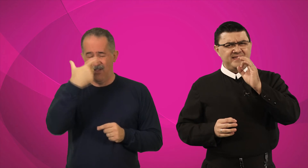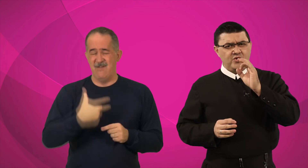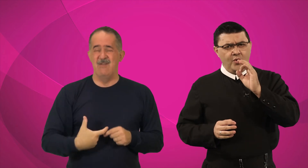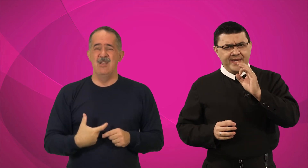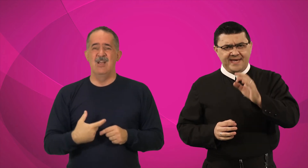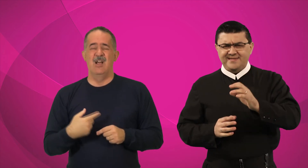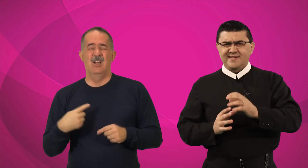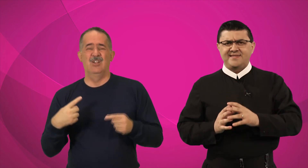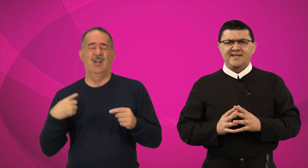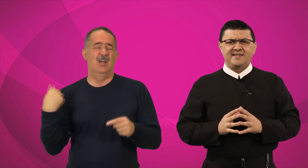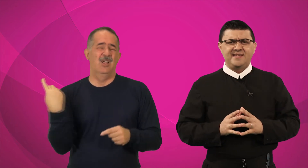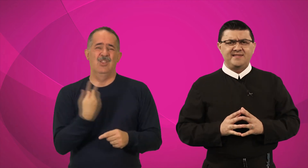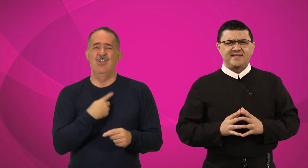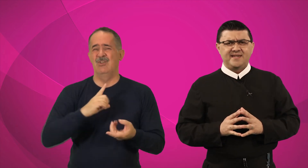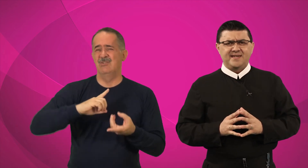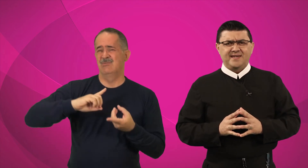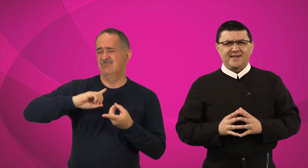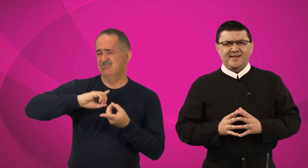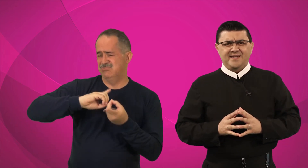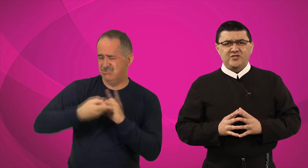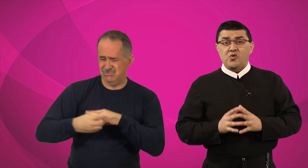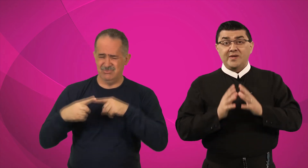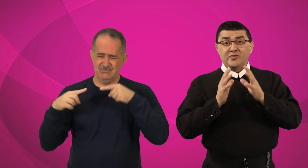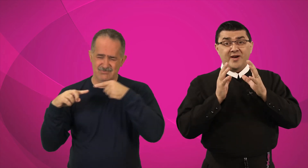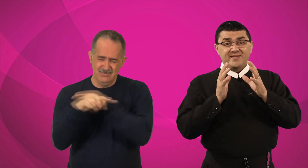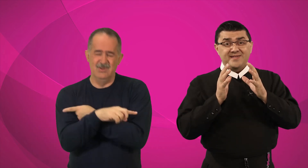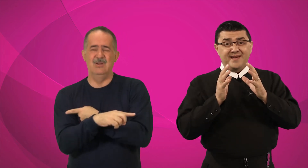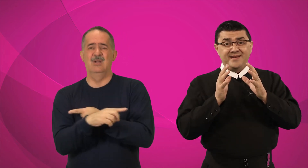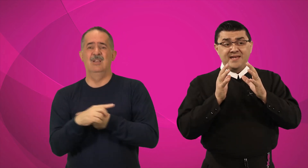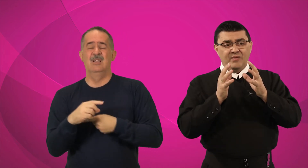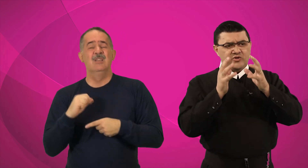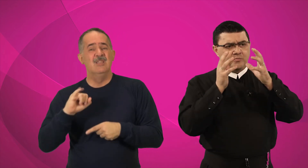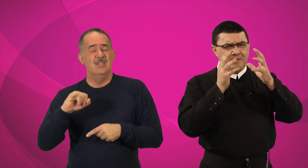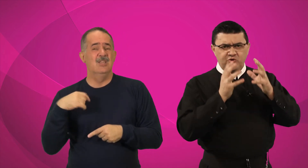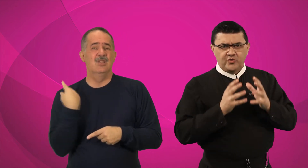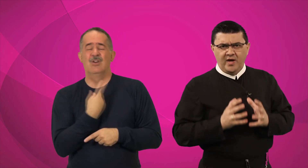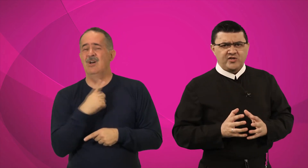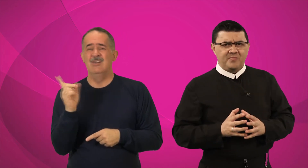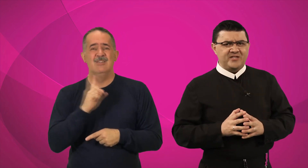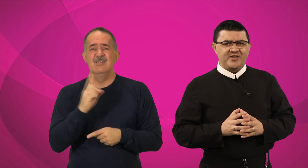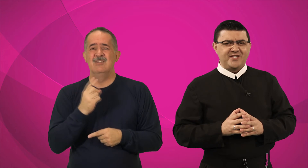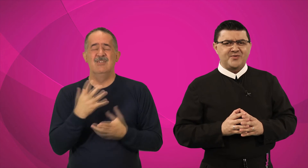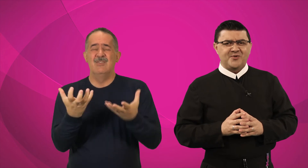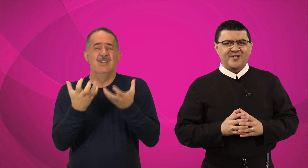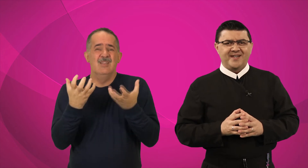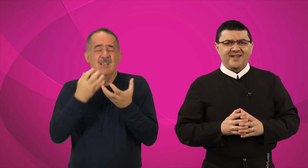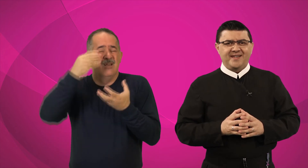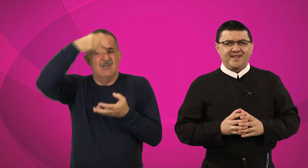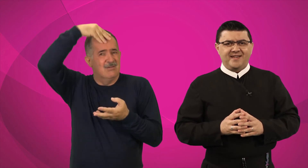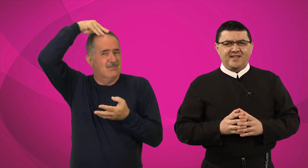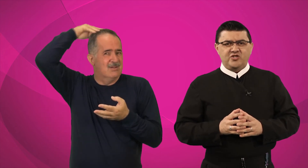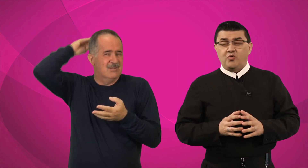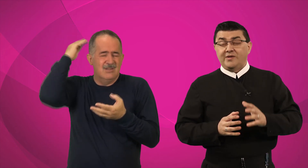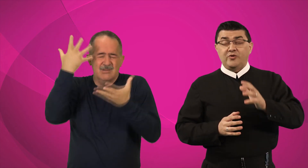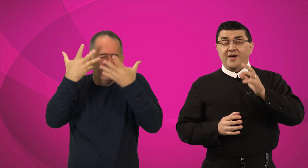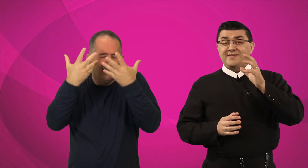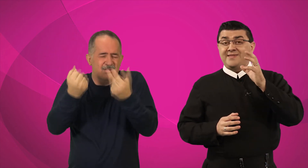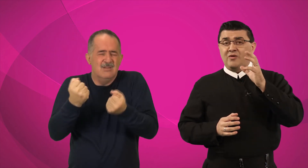incoerências tantas, de quando nós não assumimos o nosso batismo, de quando nós não